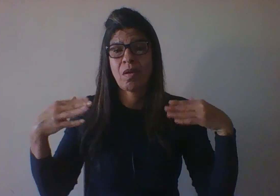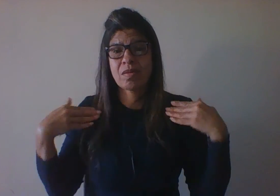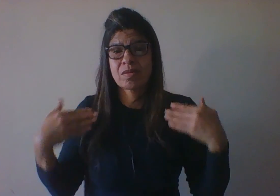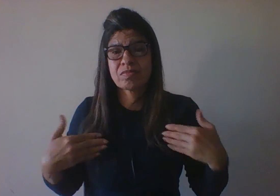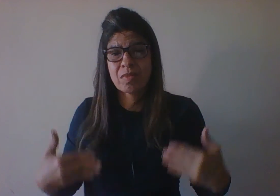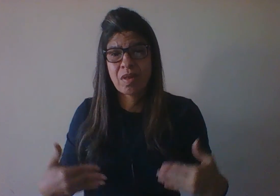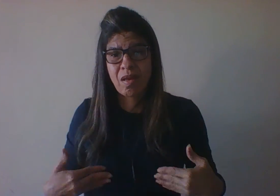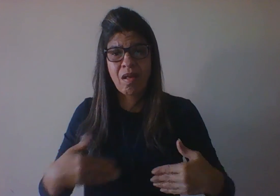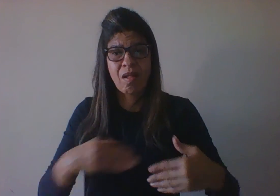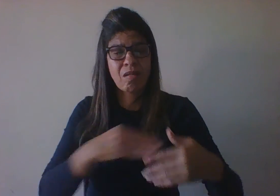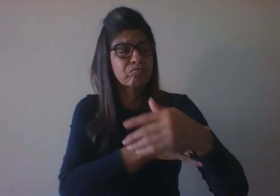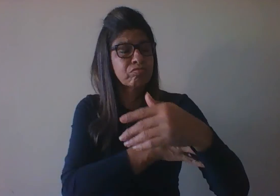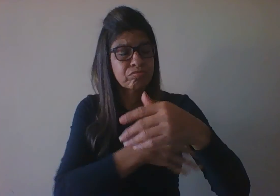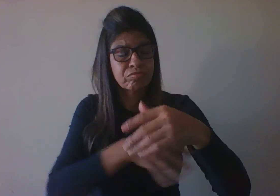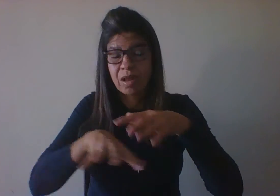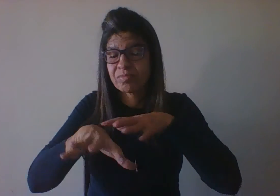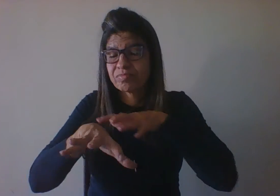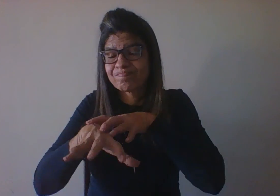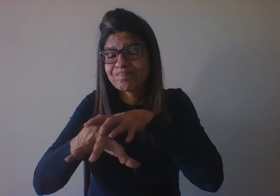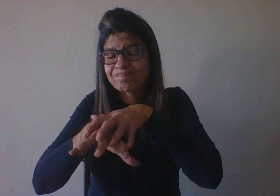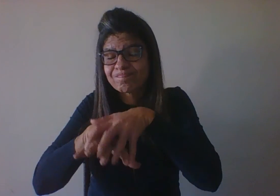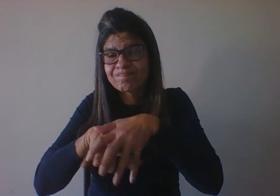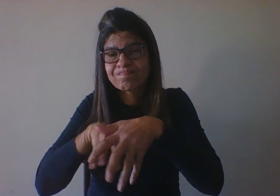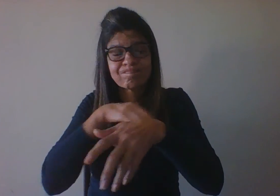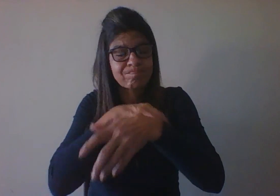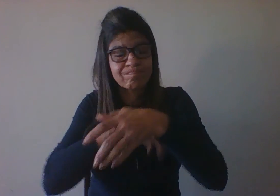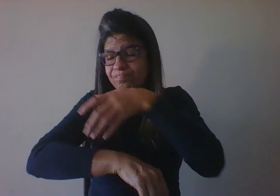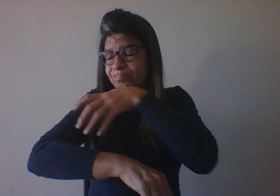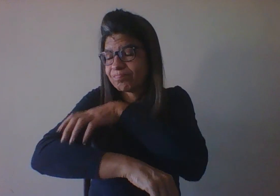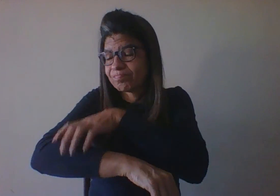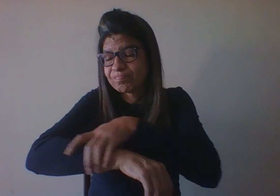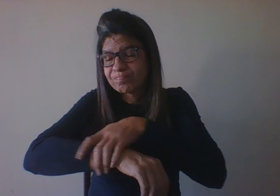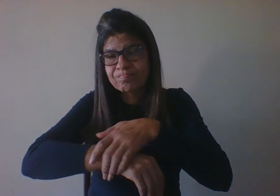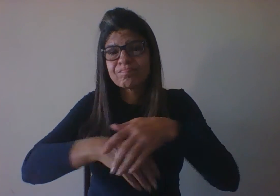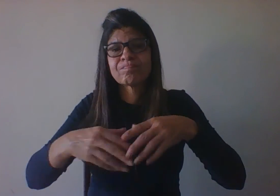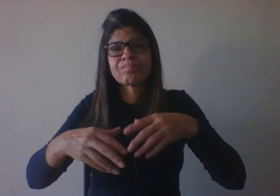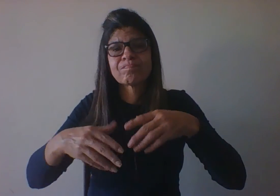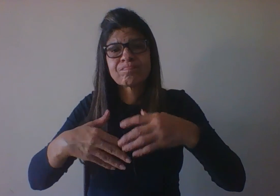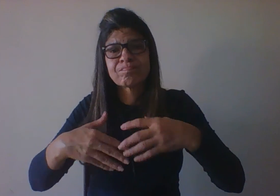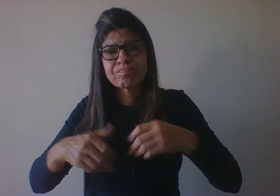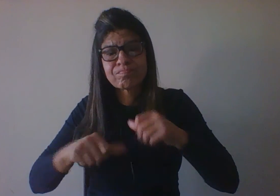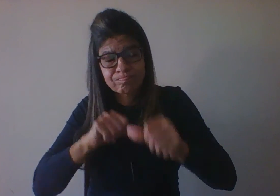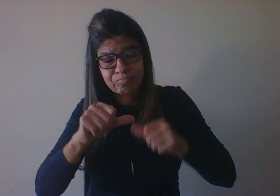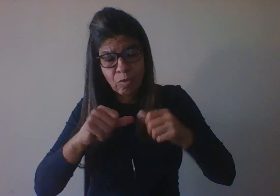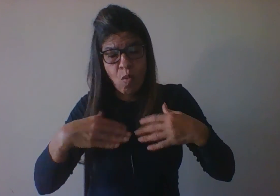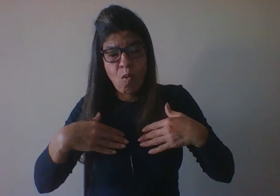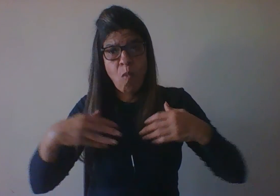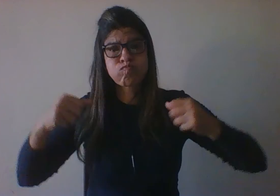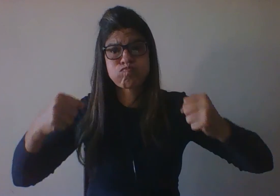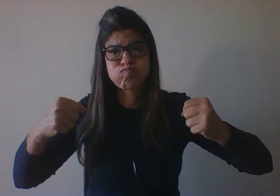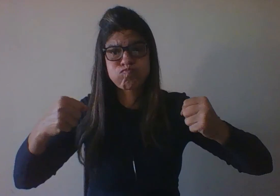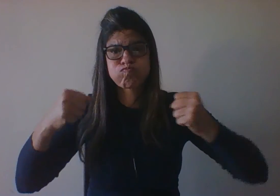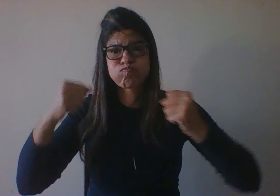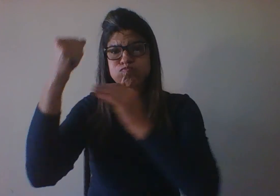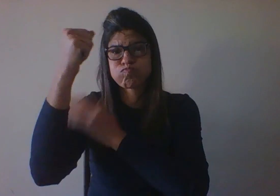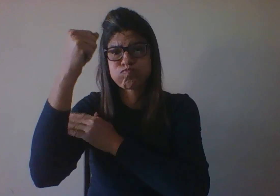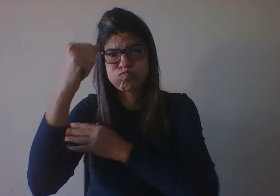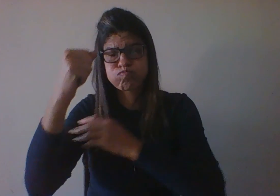E o aspecto ambiental, que engloba todas as experiências vividas pela criança e oriundas do meio circundante,